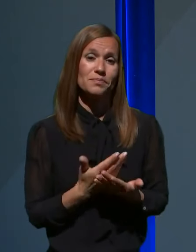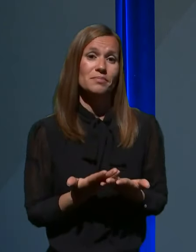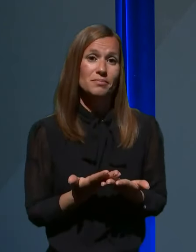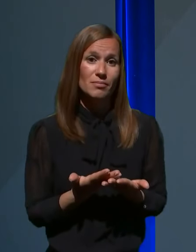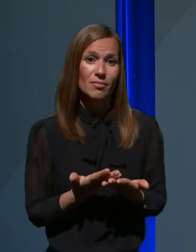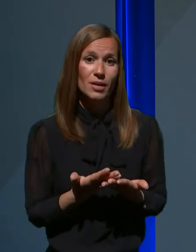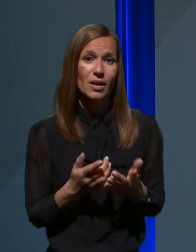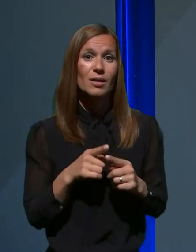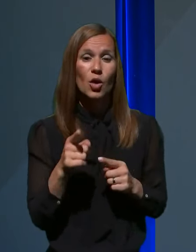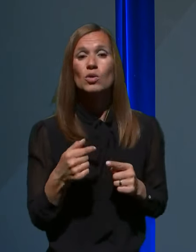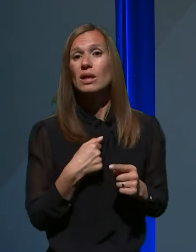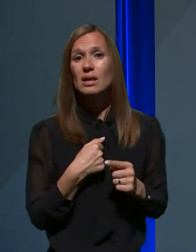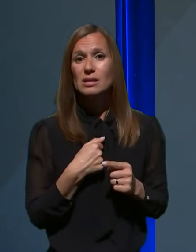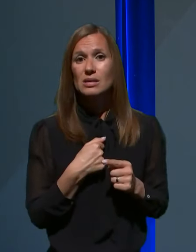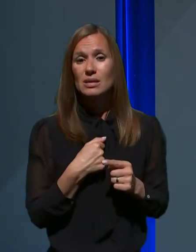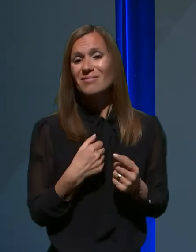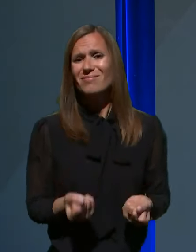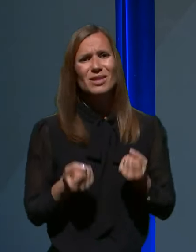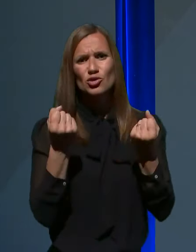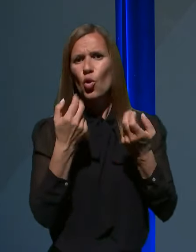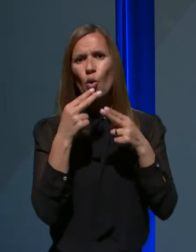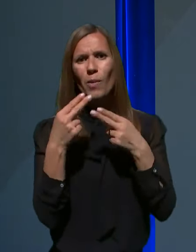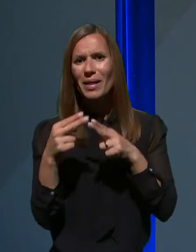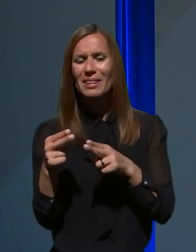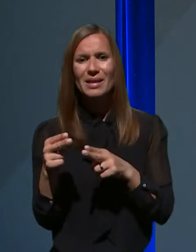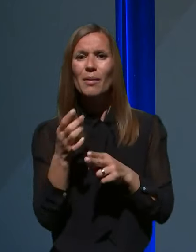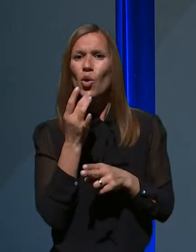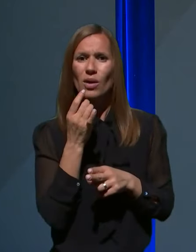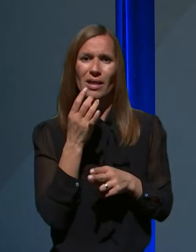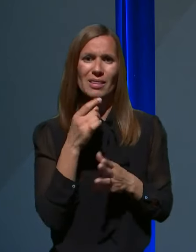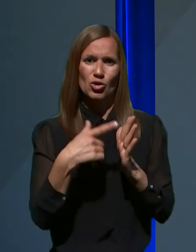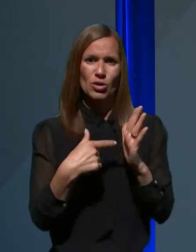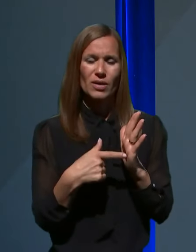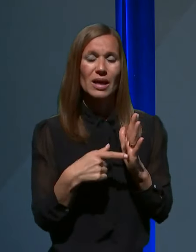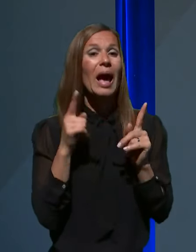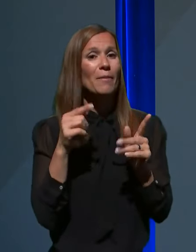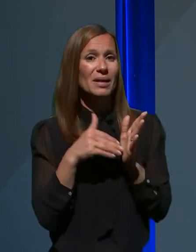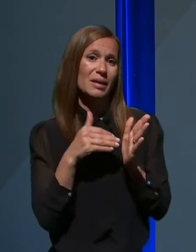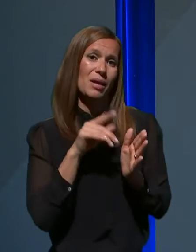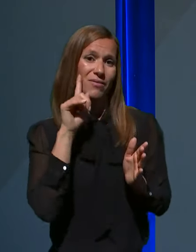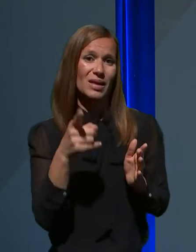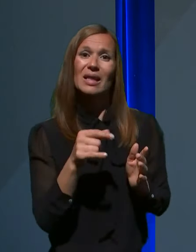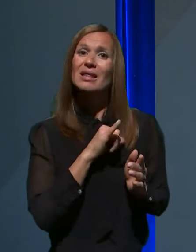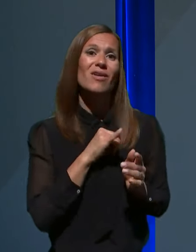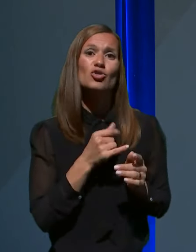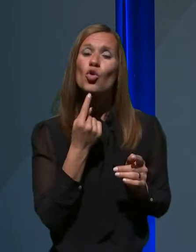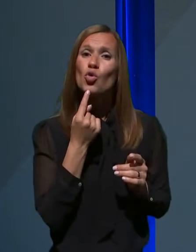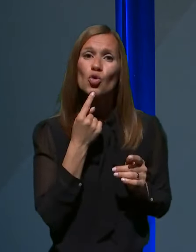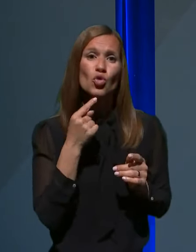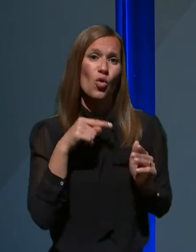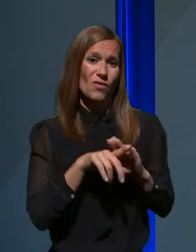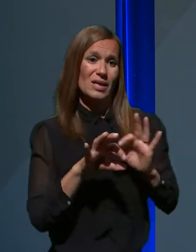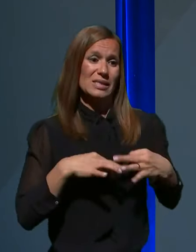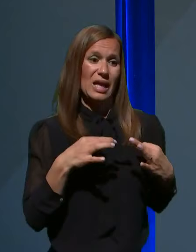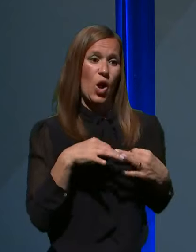jaz tu, se pravim, težko komentiram konkretne številke, treba je pa vedeti, ne glede na to, kdo v zdravstvu, ne bo to